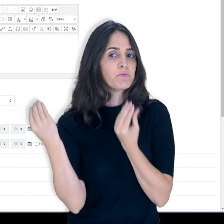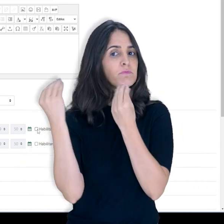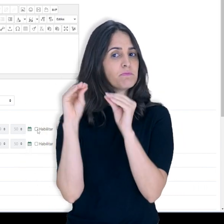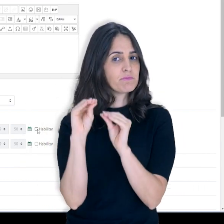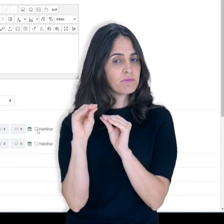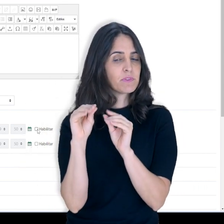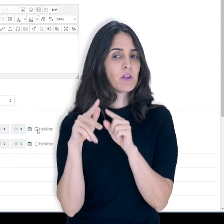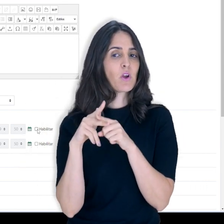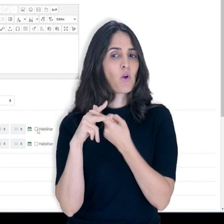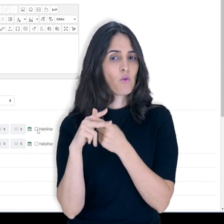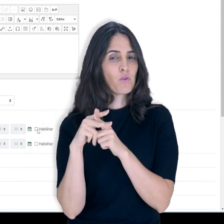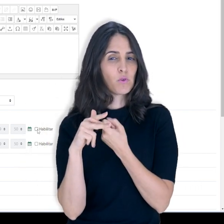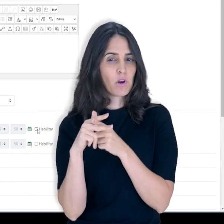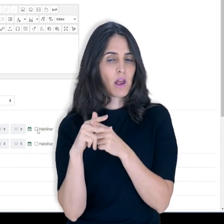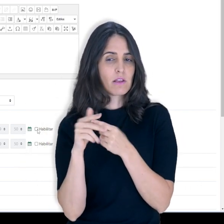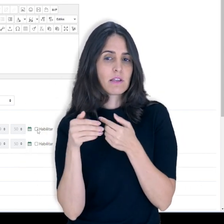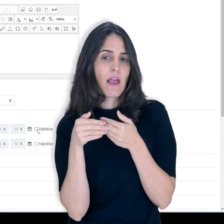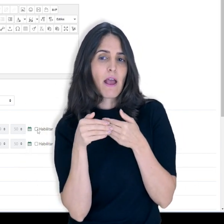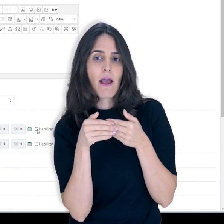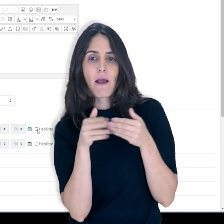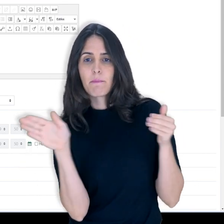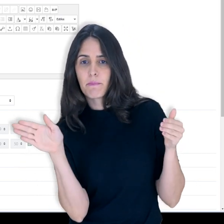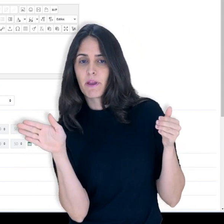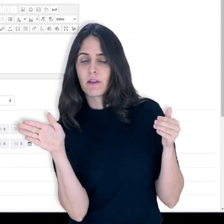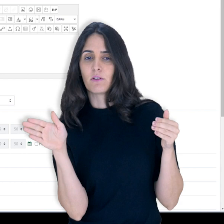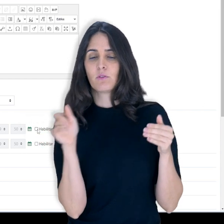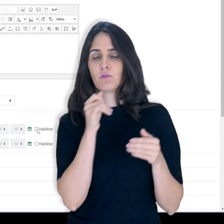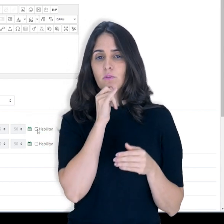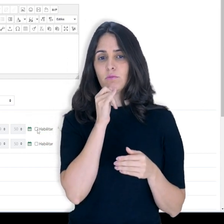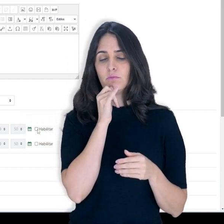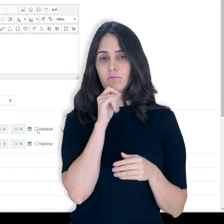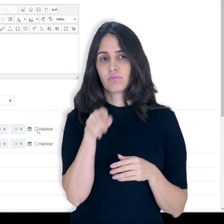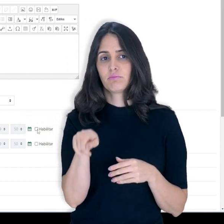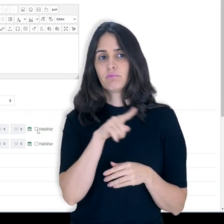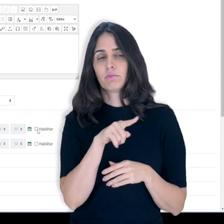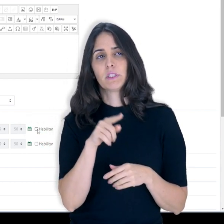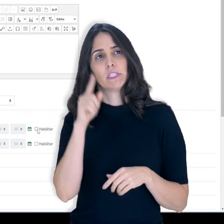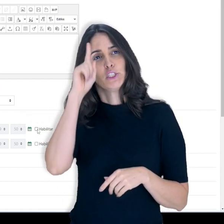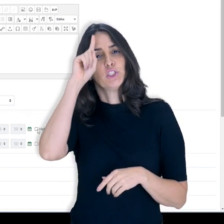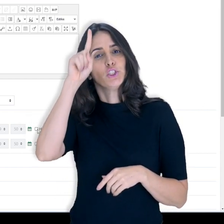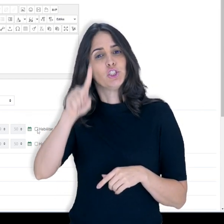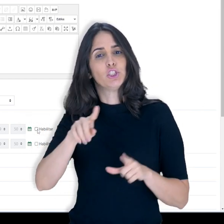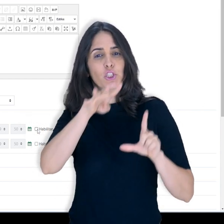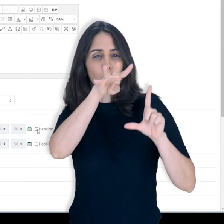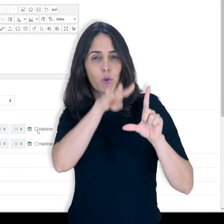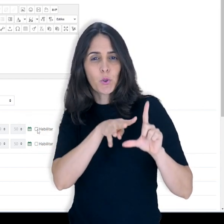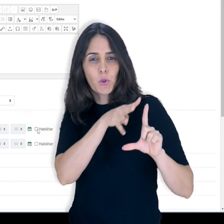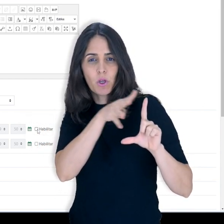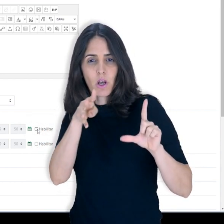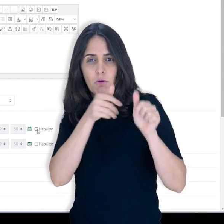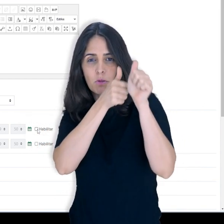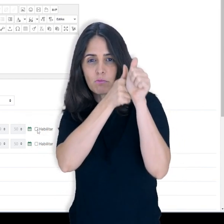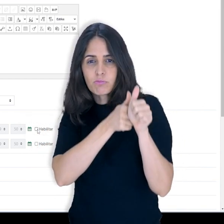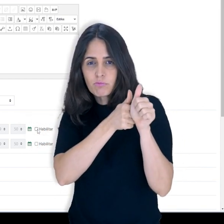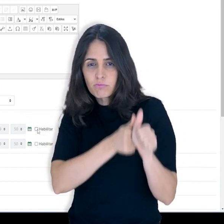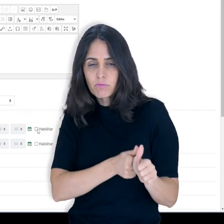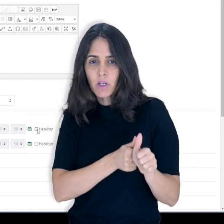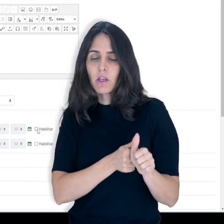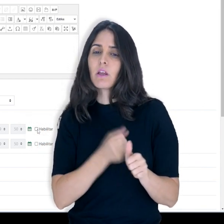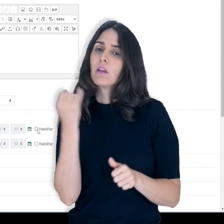por mais que você vá deixar esse fórum aberto, principalmente se você estiver trabalhando com datas, com